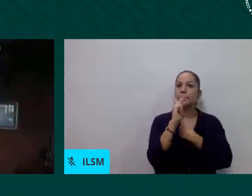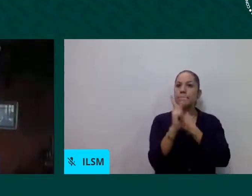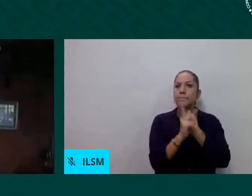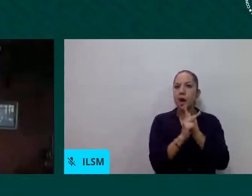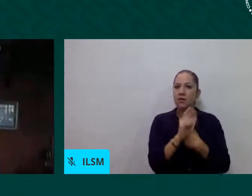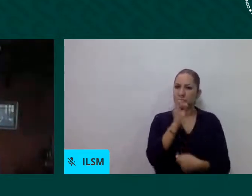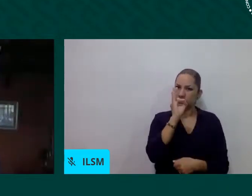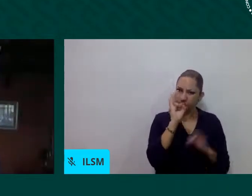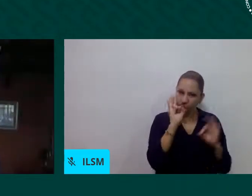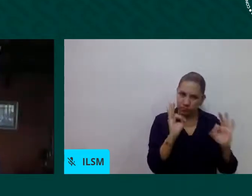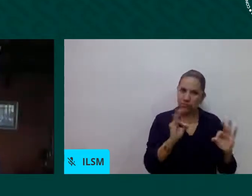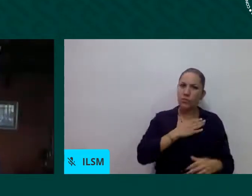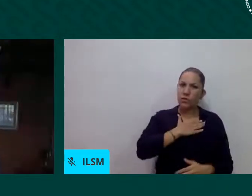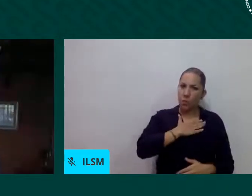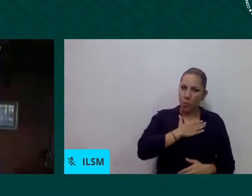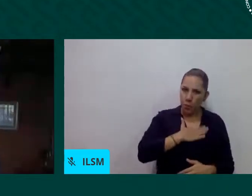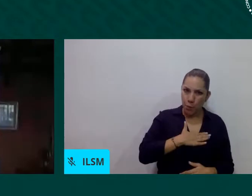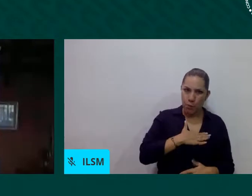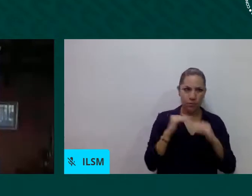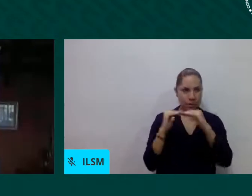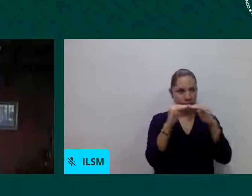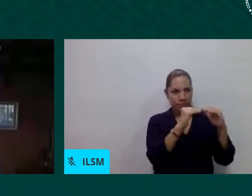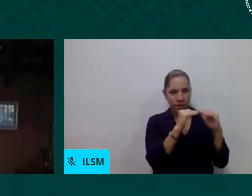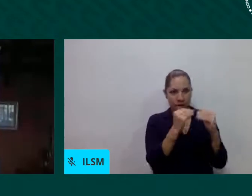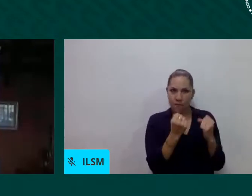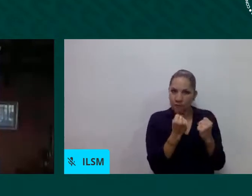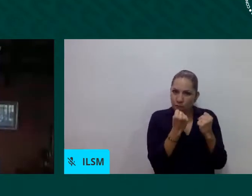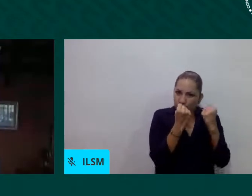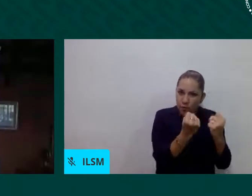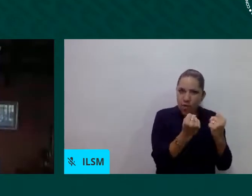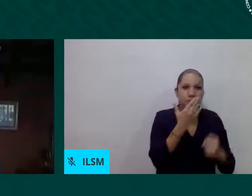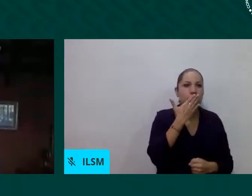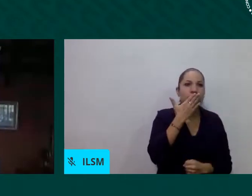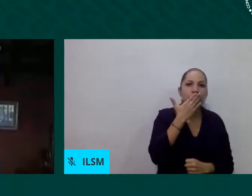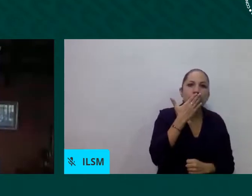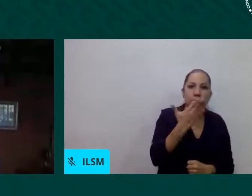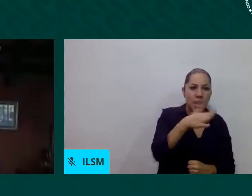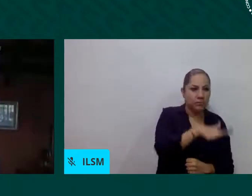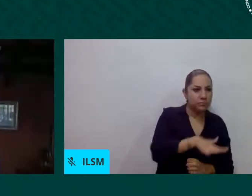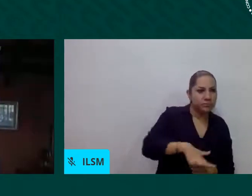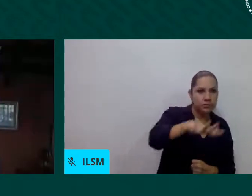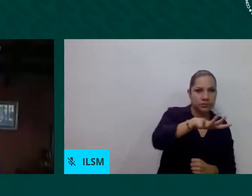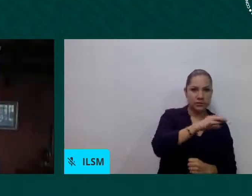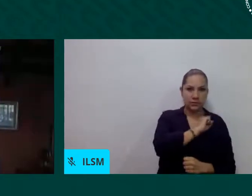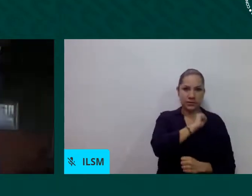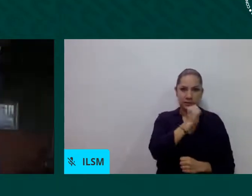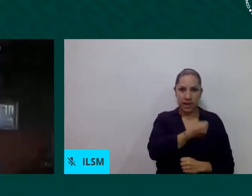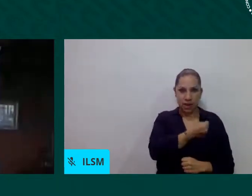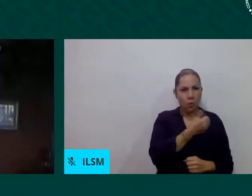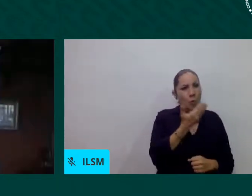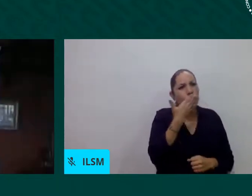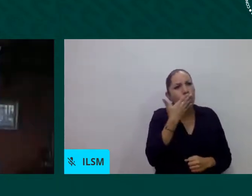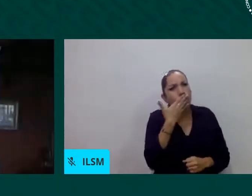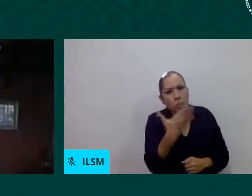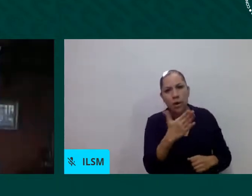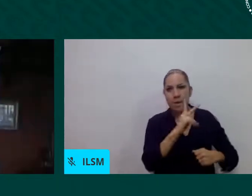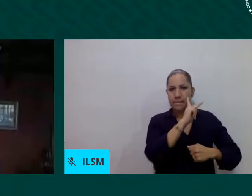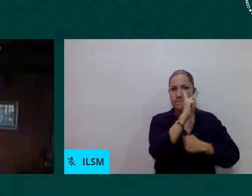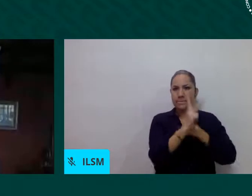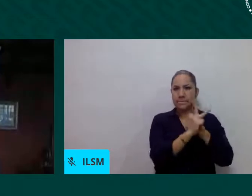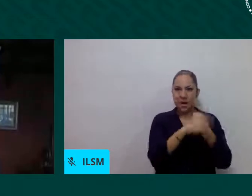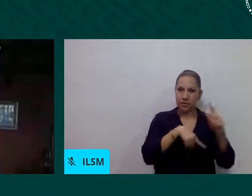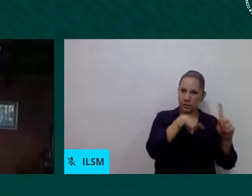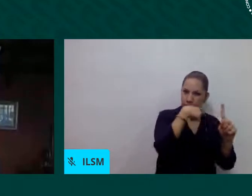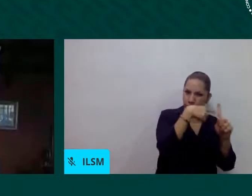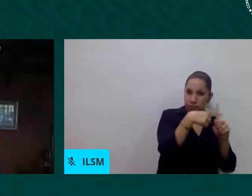siempre respetando y reconociendo que somos un país abierto a recibir a nuestros migrantes que